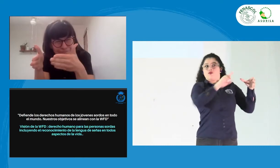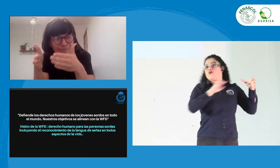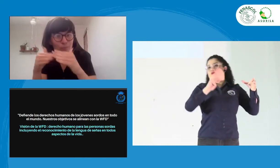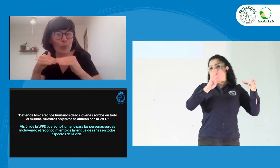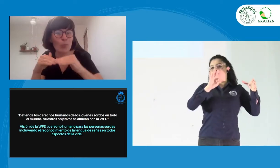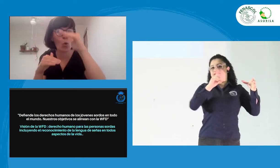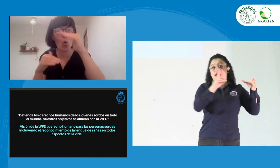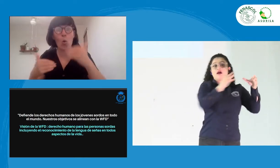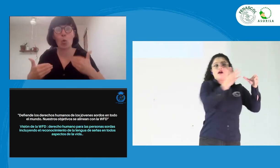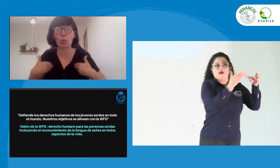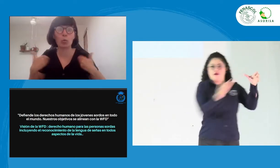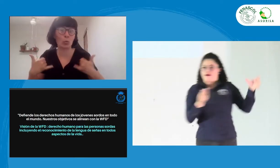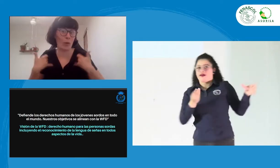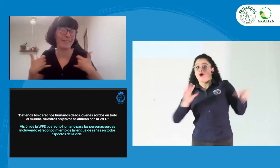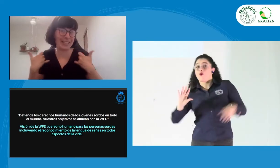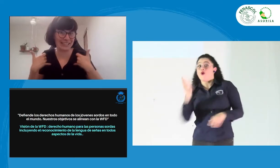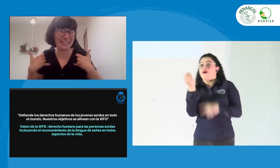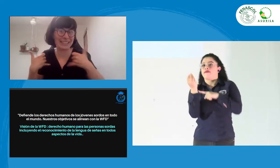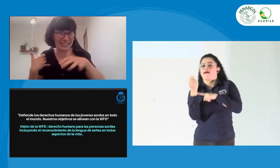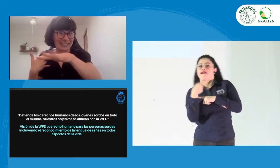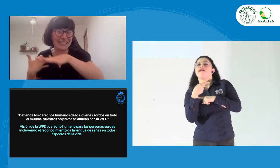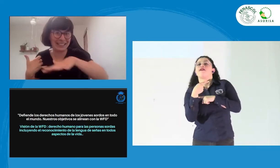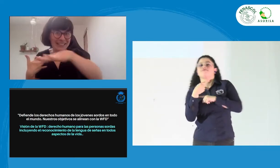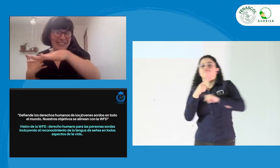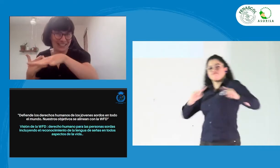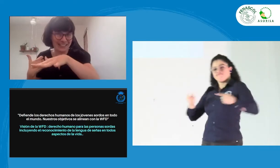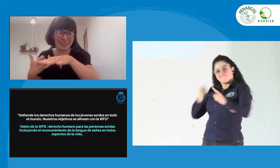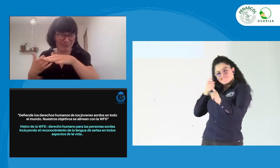filosofía que tiene la sección de jóvenes allí en la WFD.